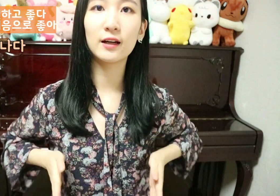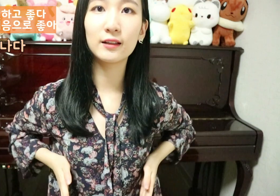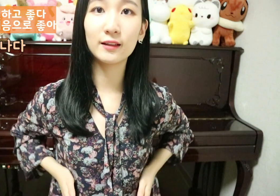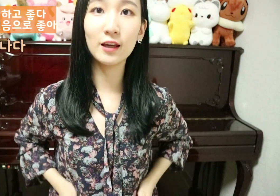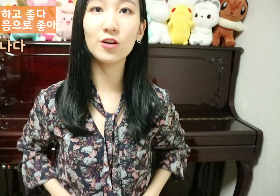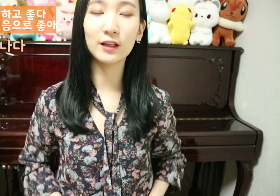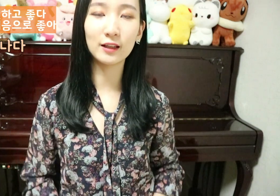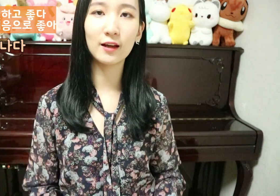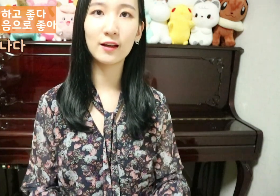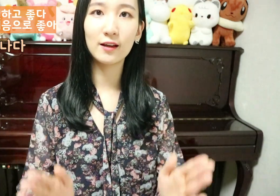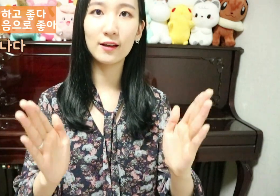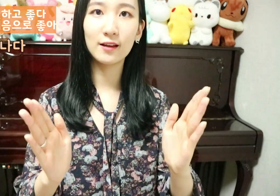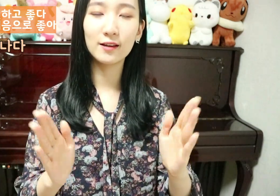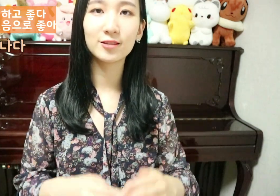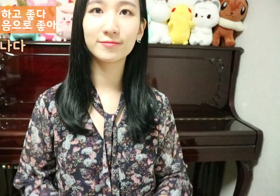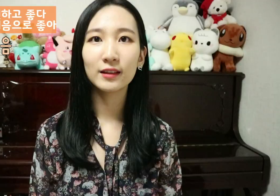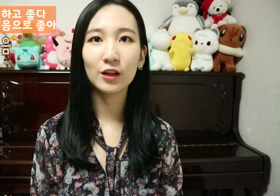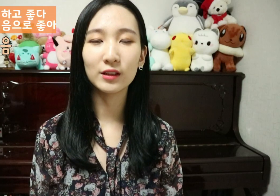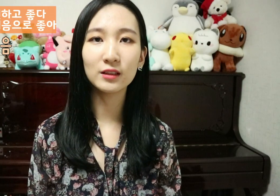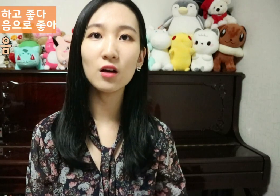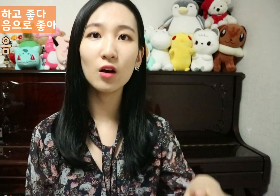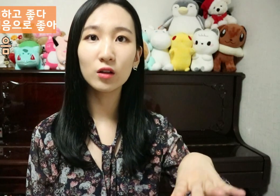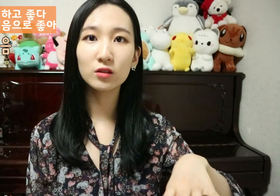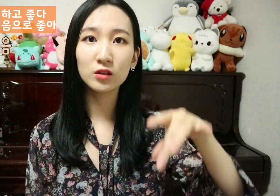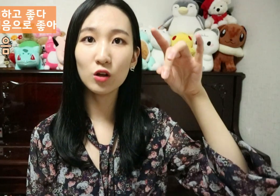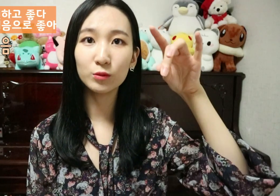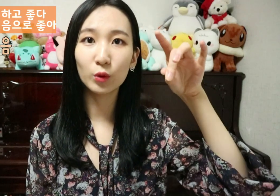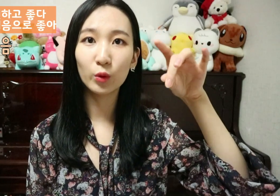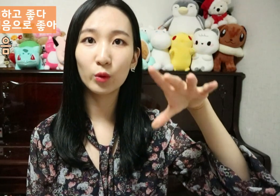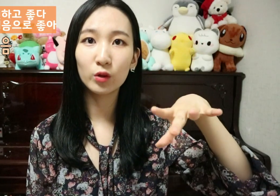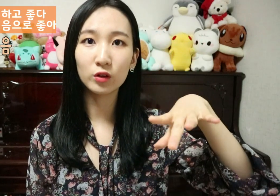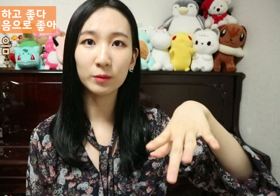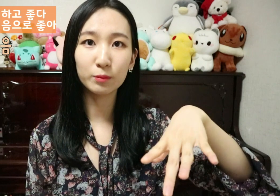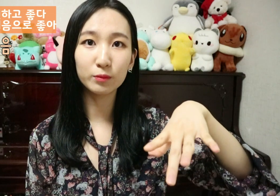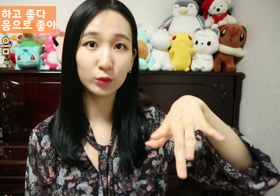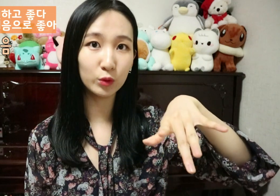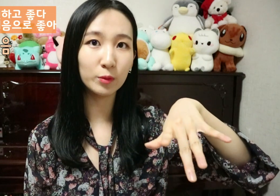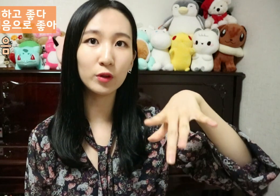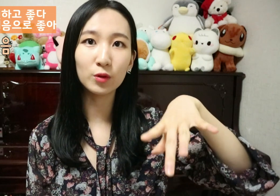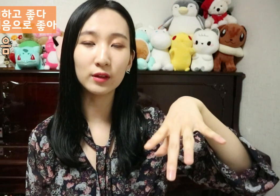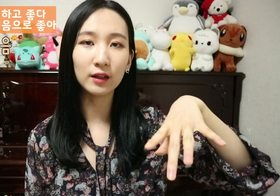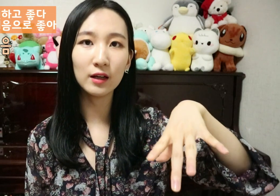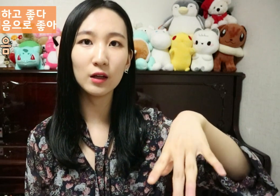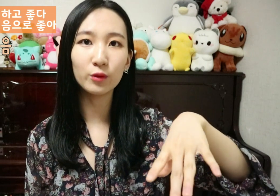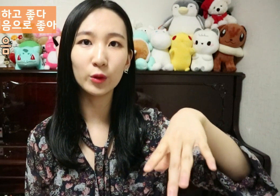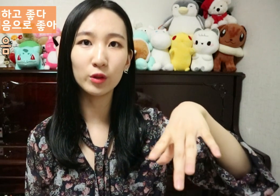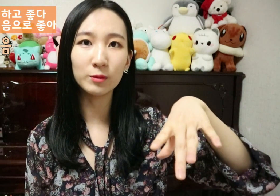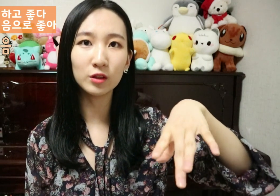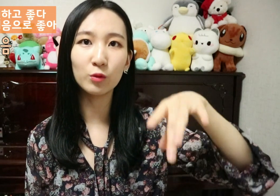태어나다 태어나서 처음으로 여기 손을 벌리고 있다가 위로 올리면서